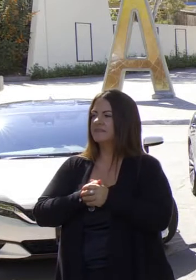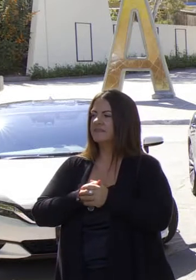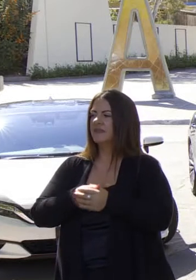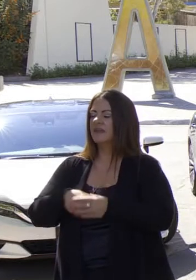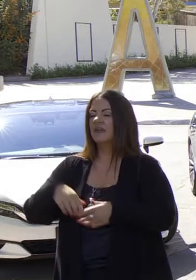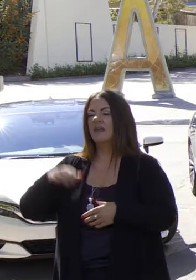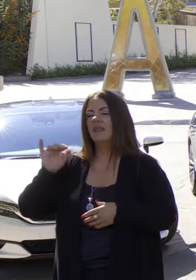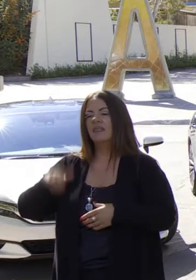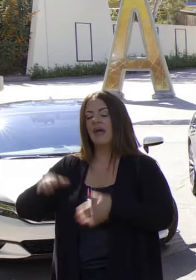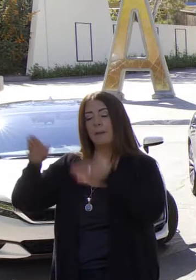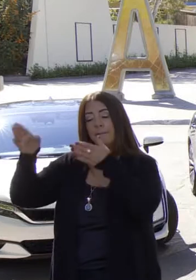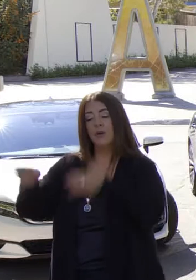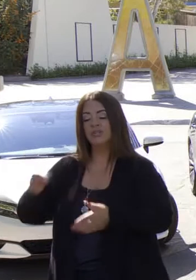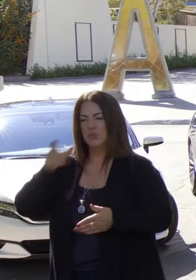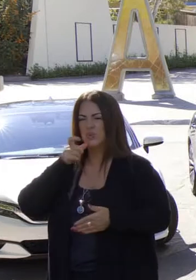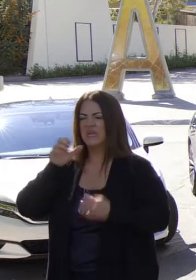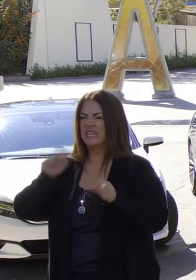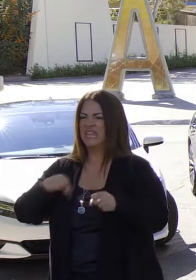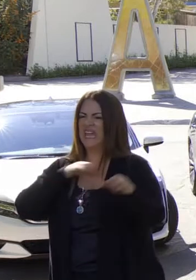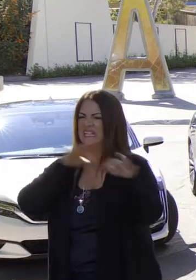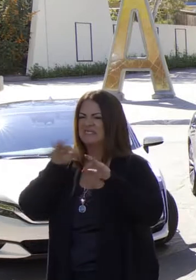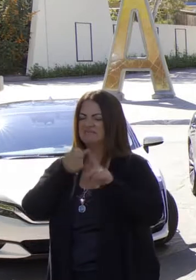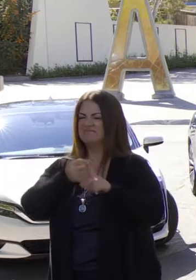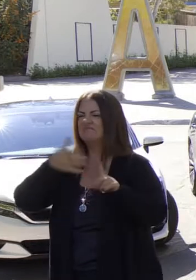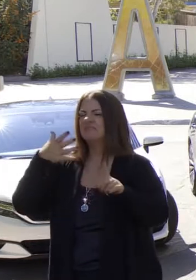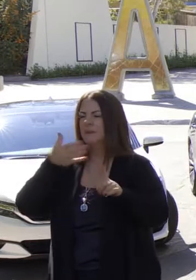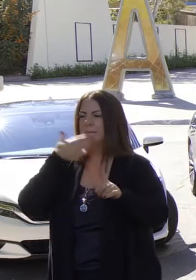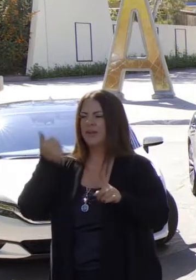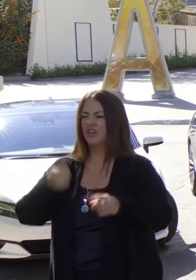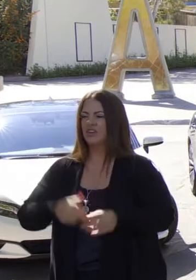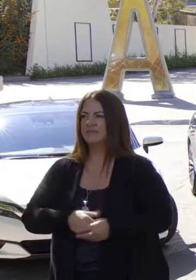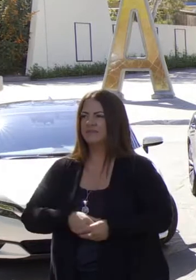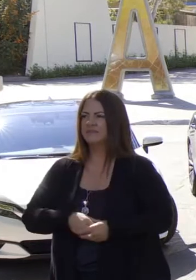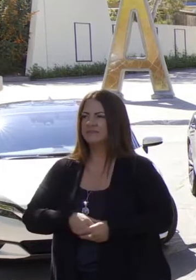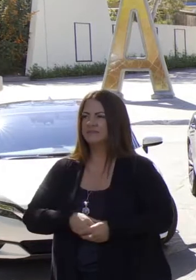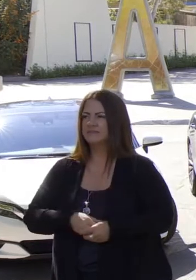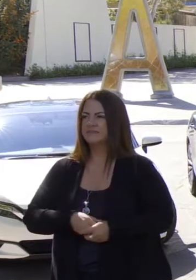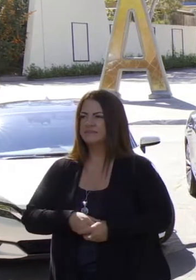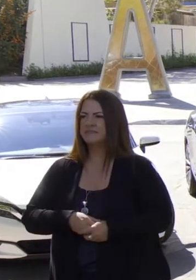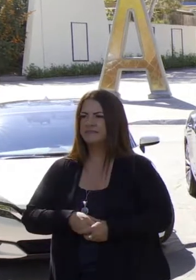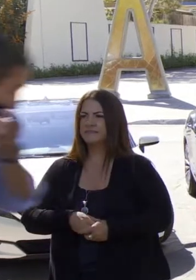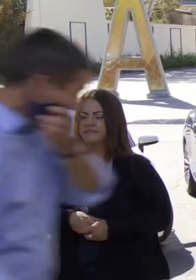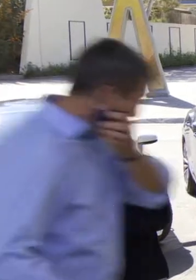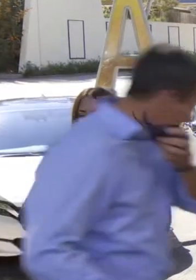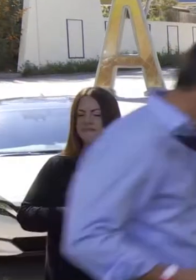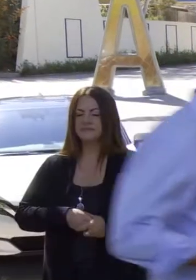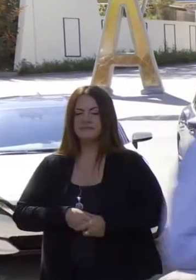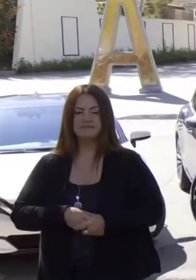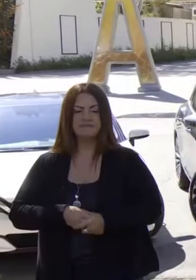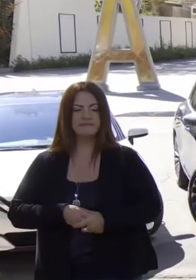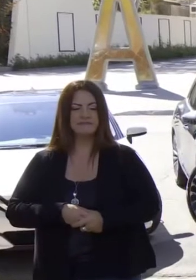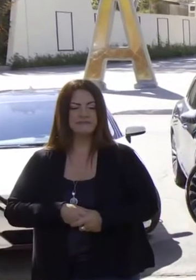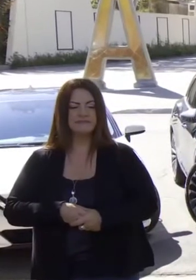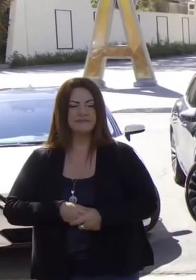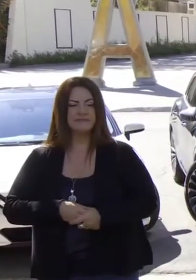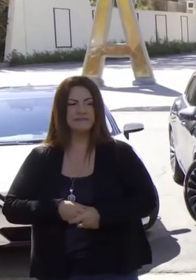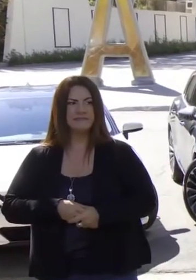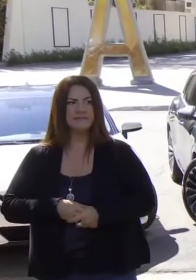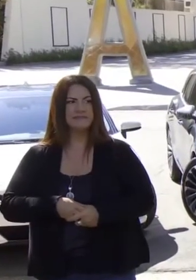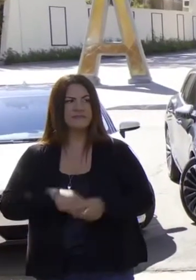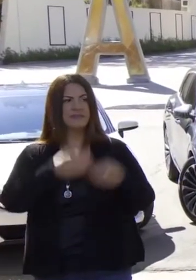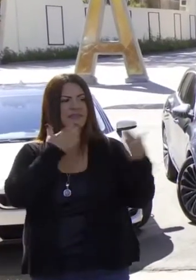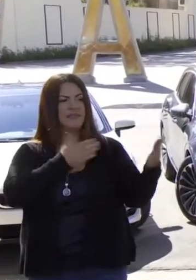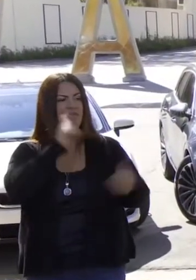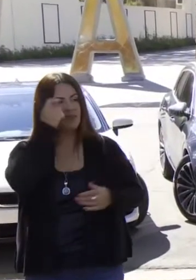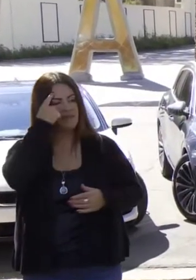persona responsable en este espacio, a que conteste esta pregunta con más claridad. Wayne Crawford, dirigente de nuestra agencia de